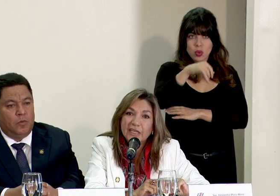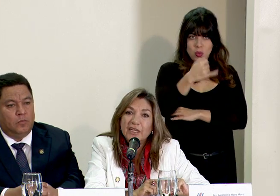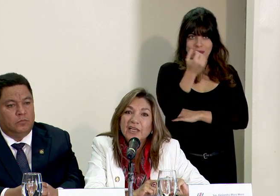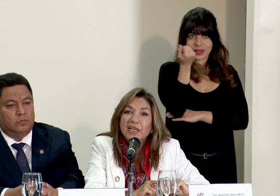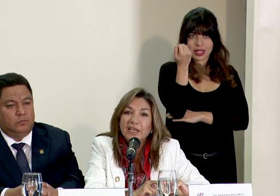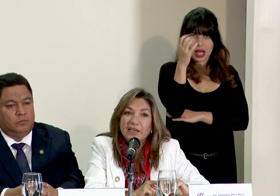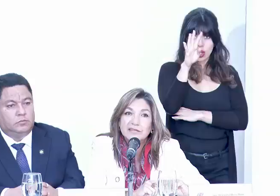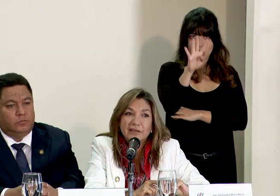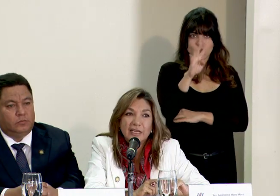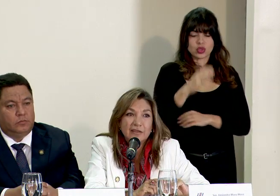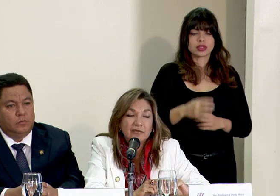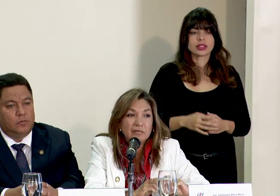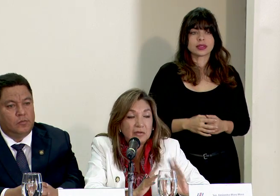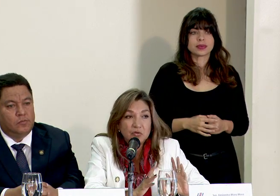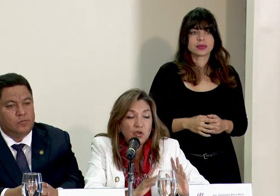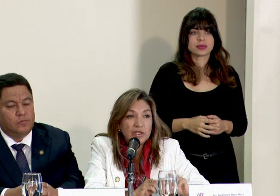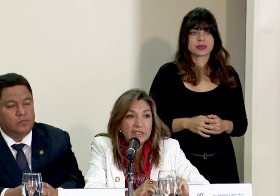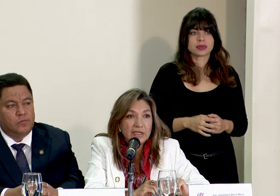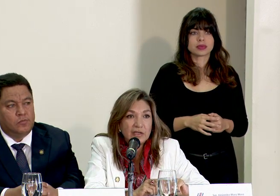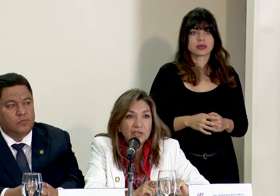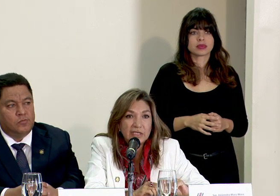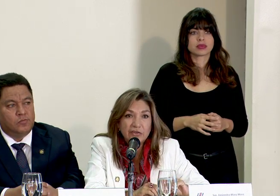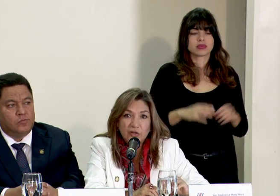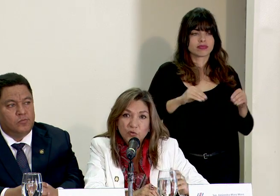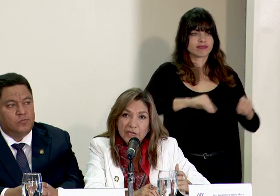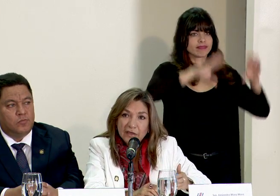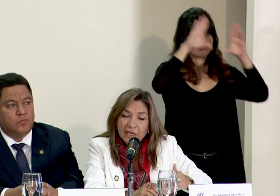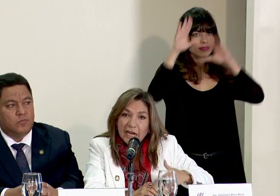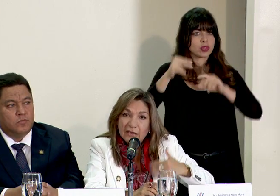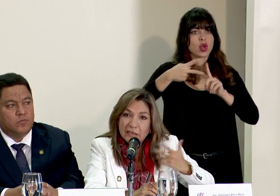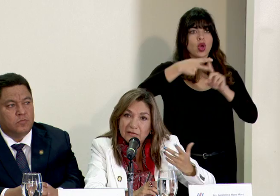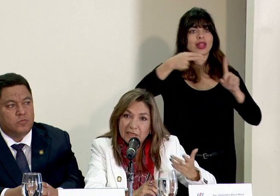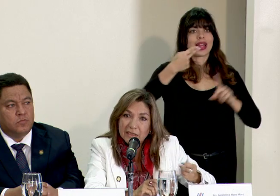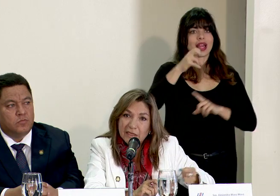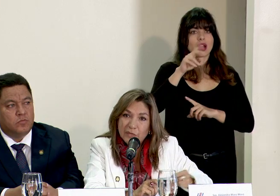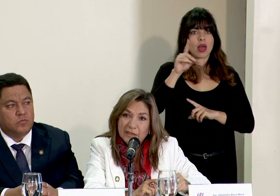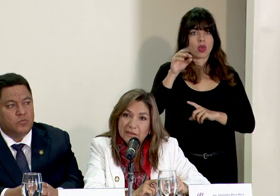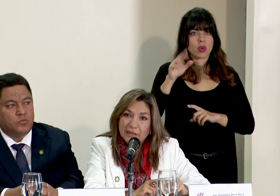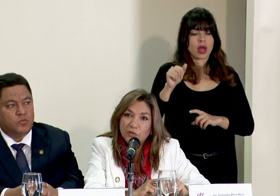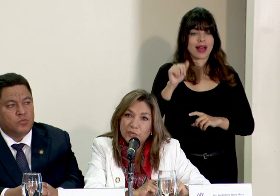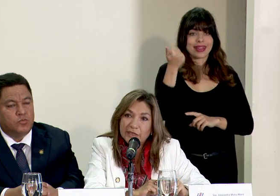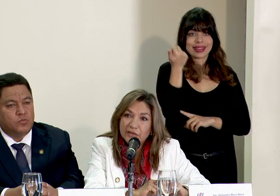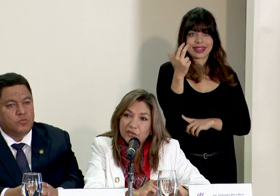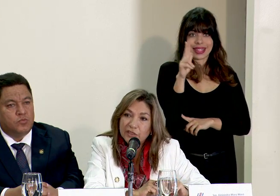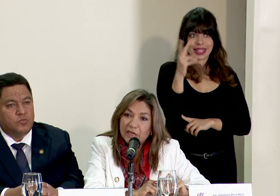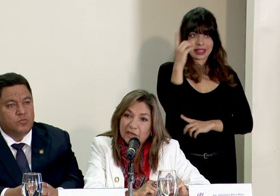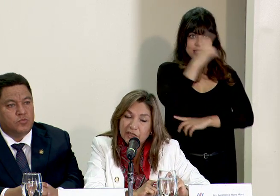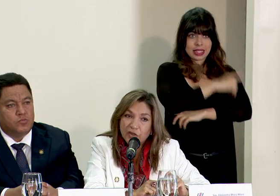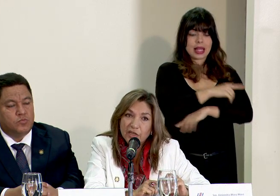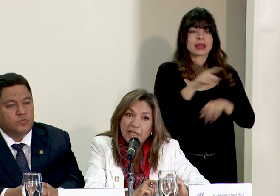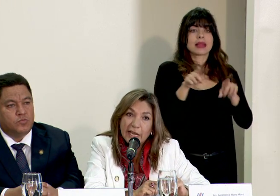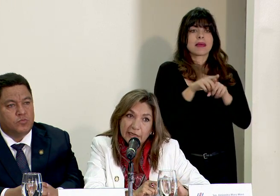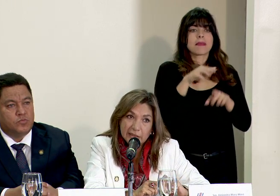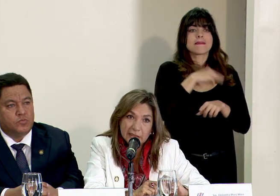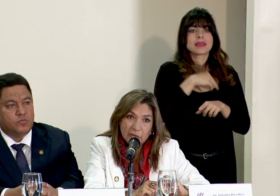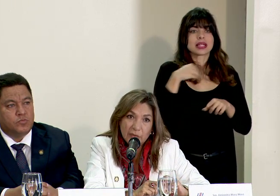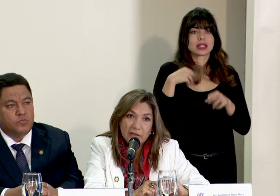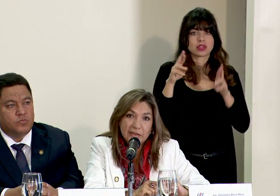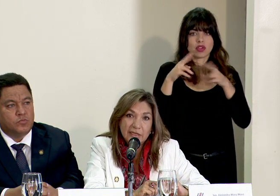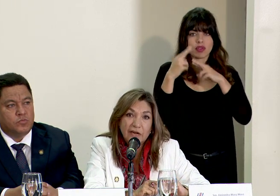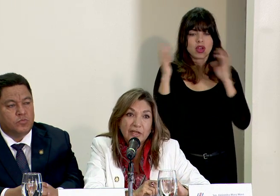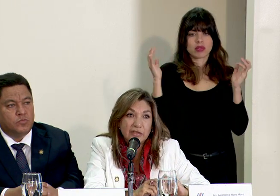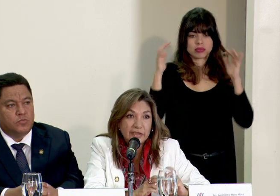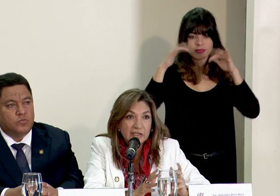14, en todo el día en el Hotel Herradura. El día 13 además tendremos ministros de la región en el